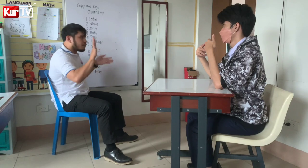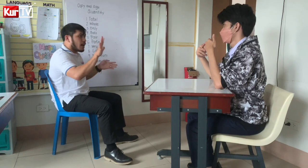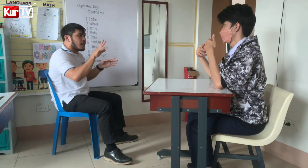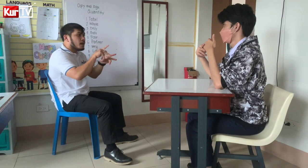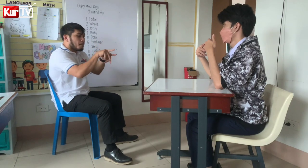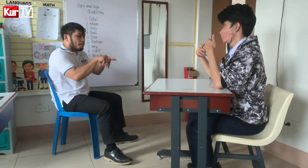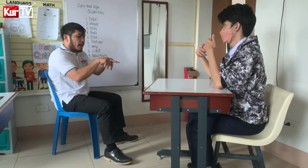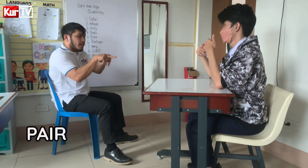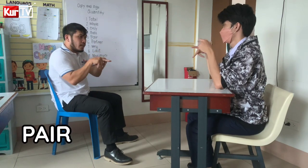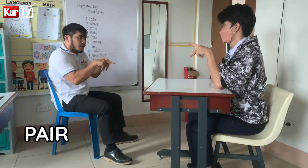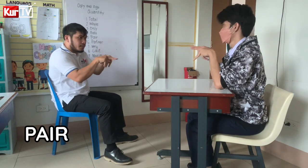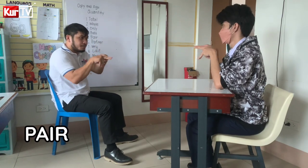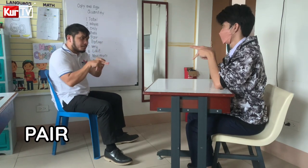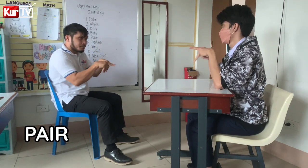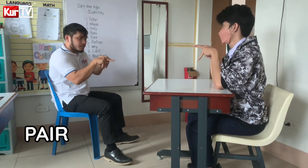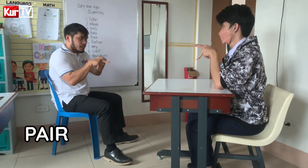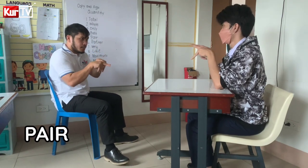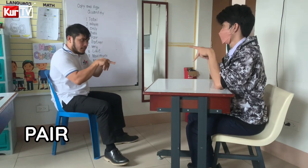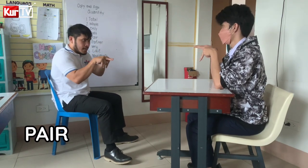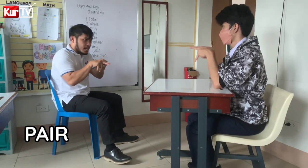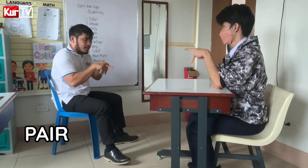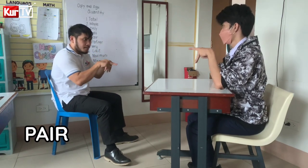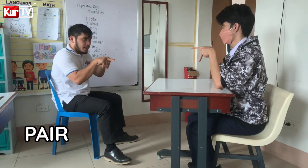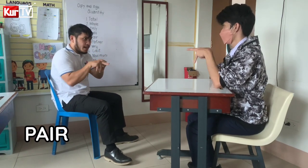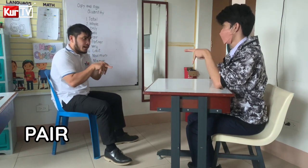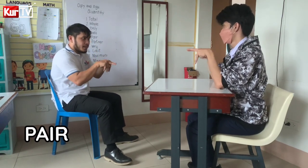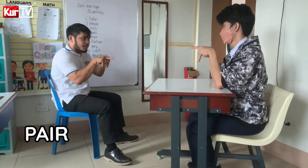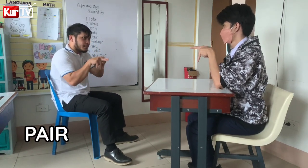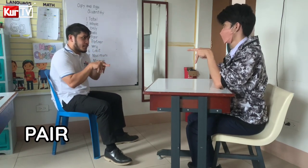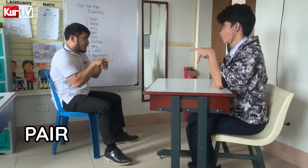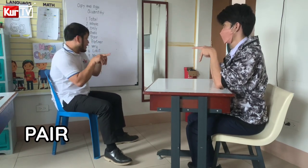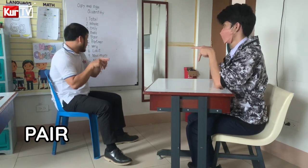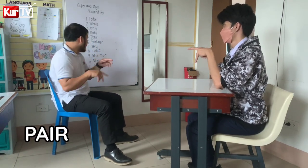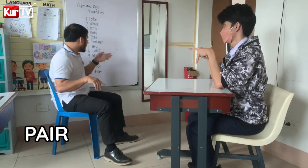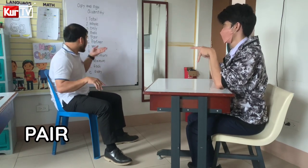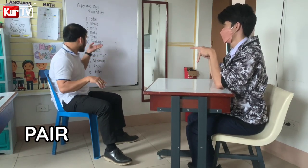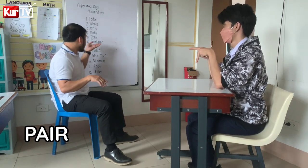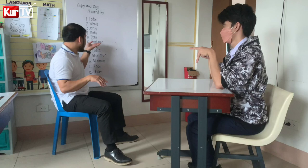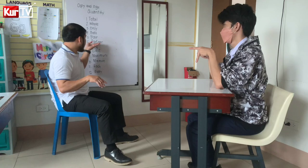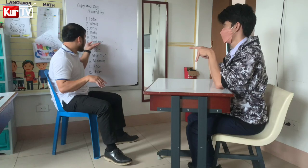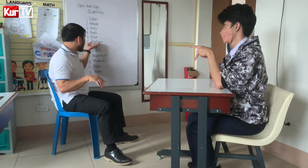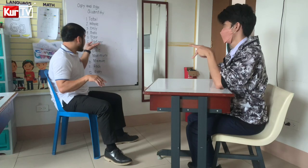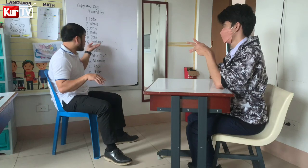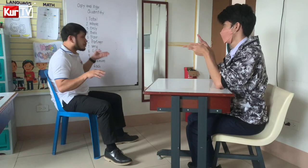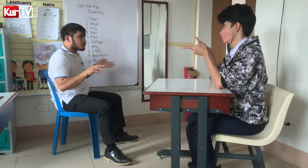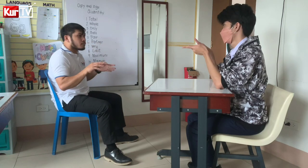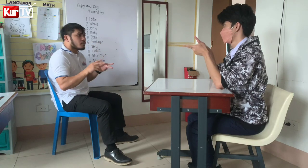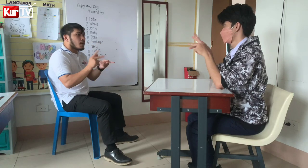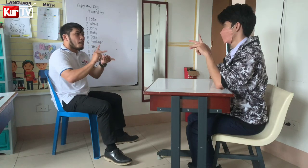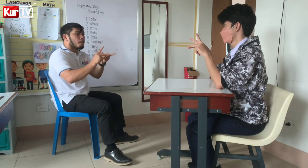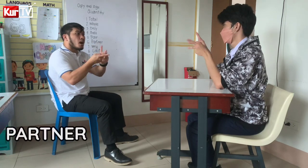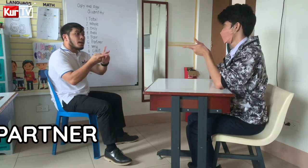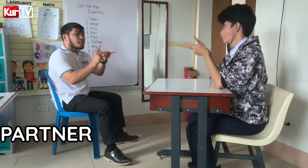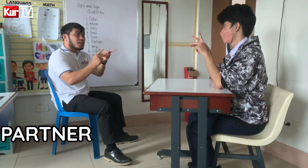five. Fair. Ayan. Fair. Six. Partner.